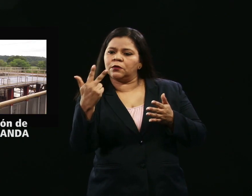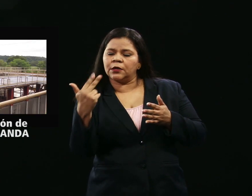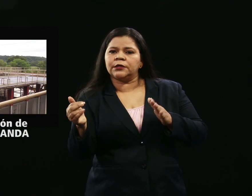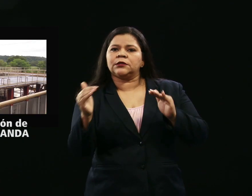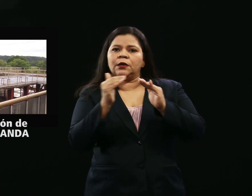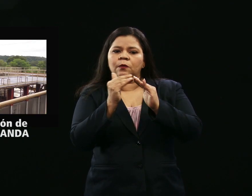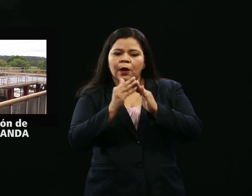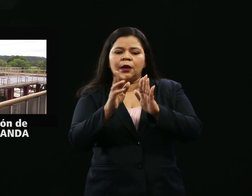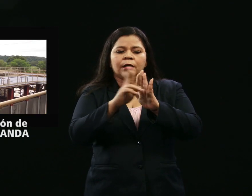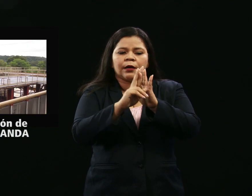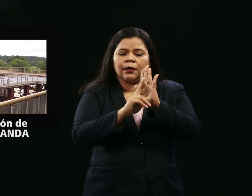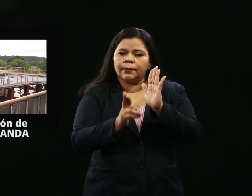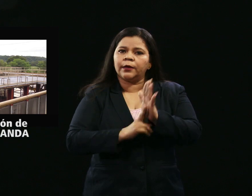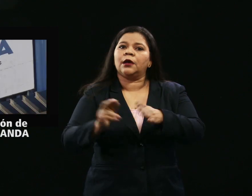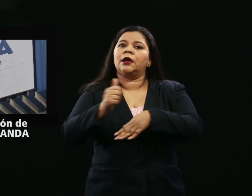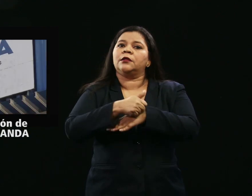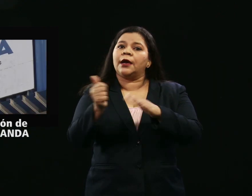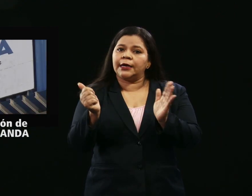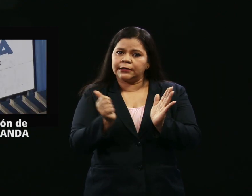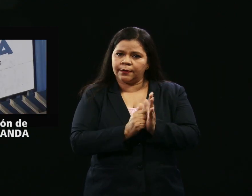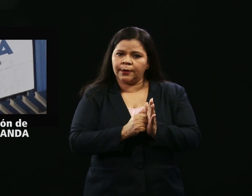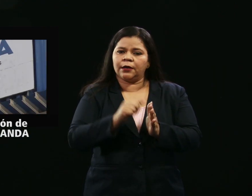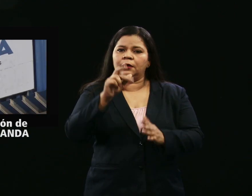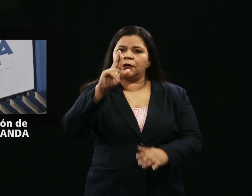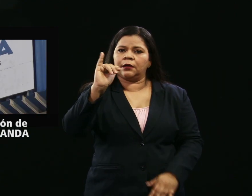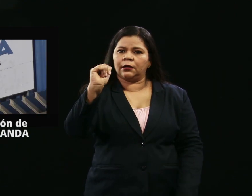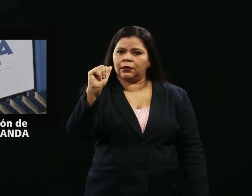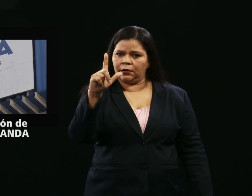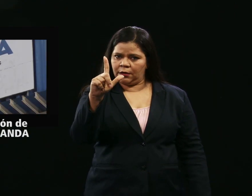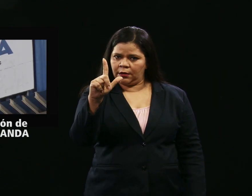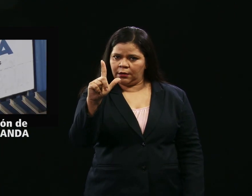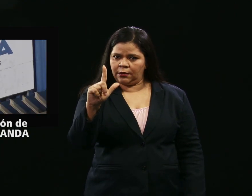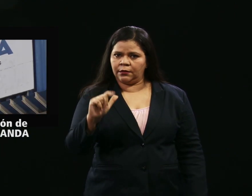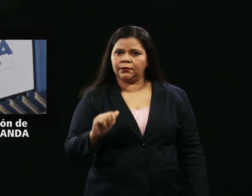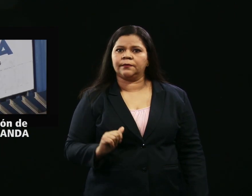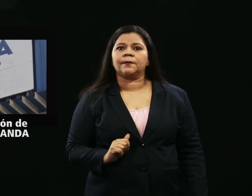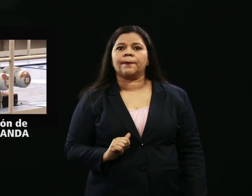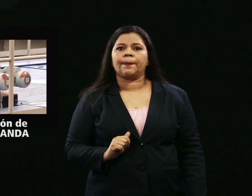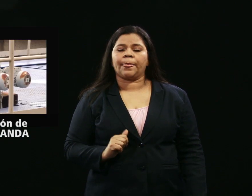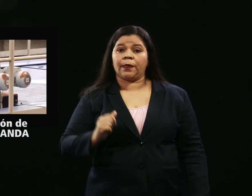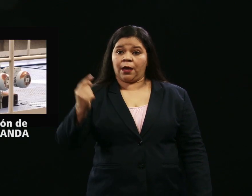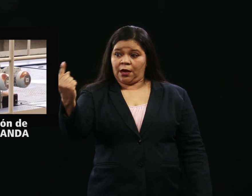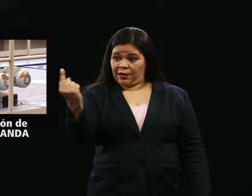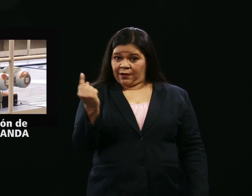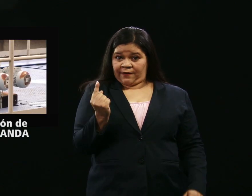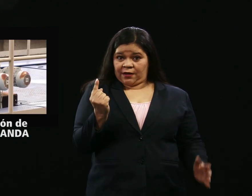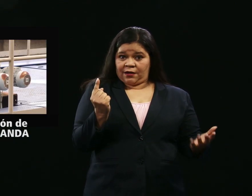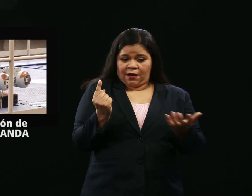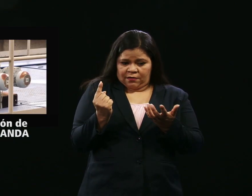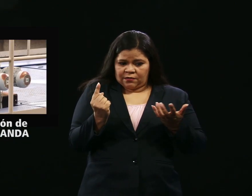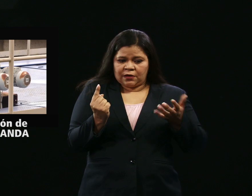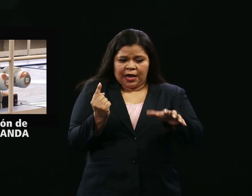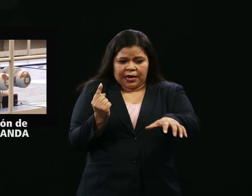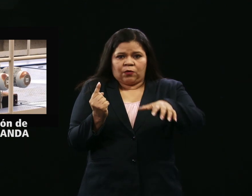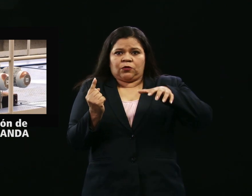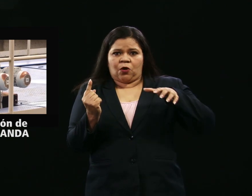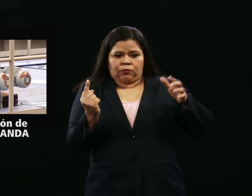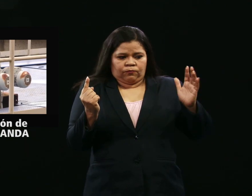Interior de la Asamblea Legislativa Real. La intimación se realizará en una sesión plenaria convocada